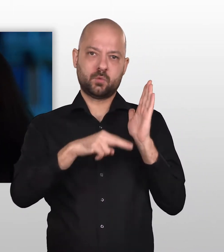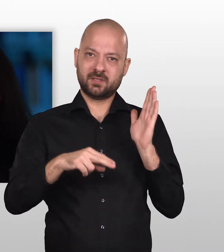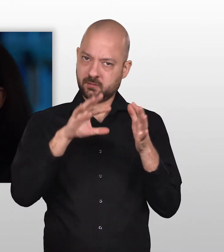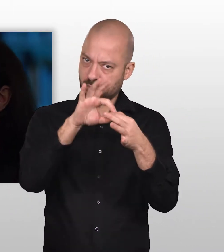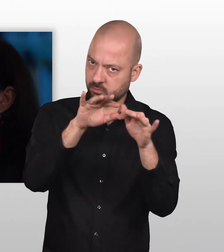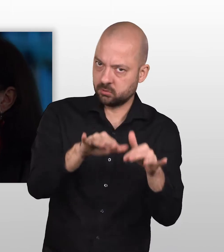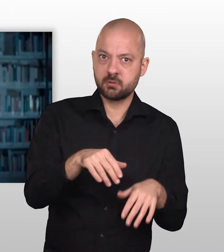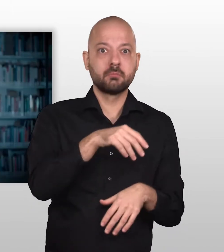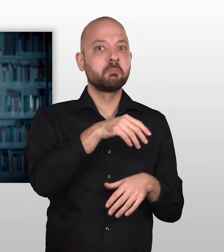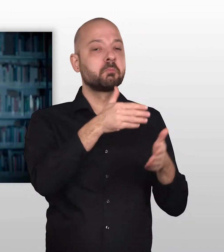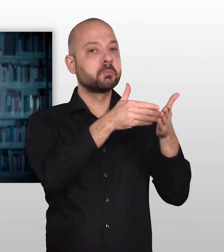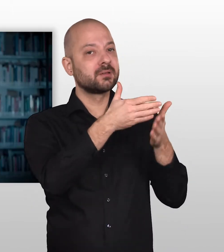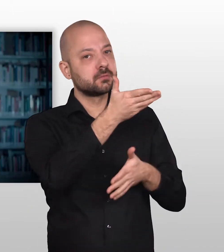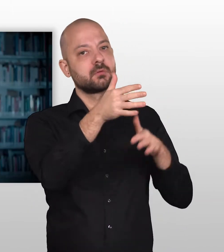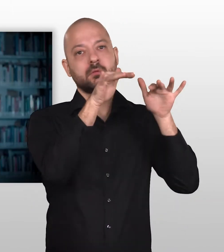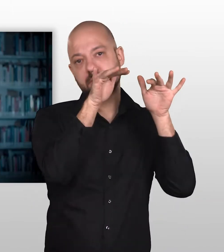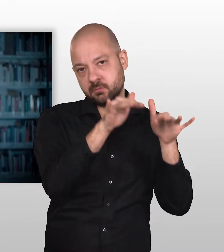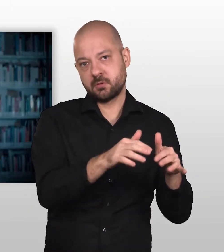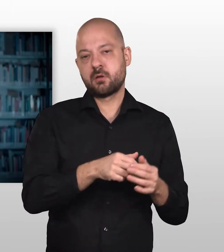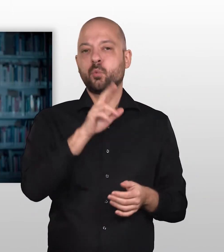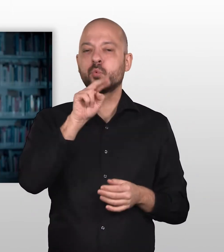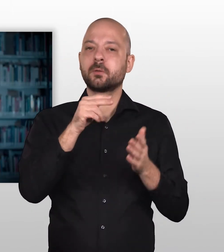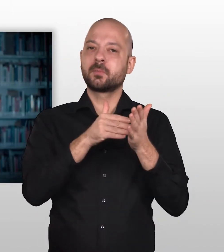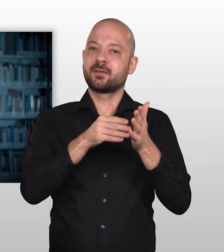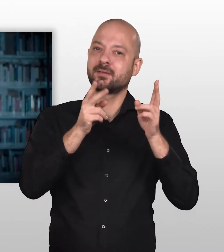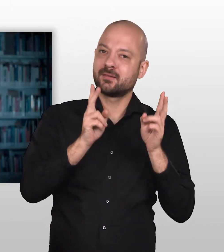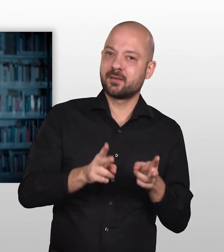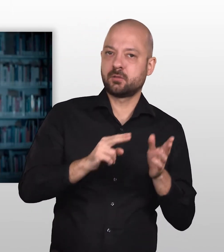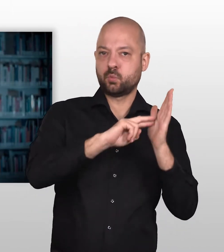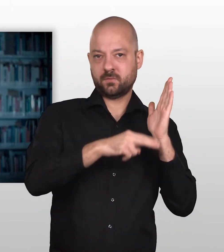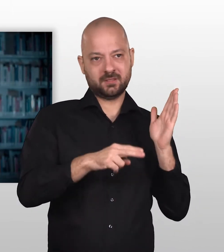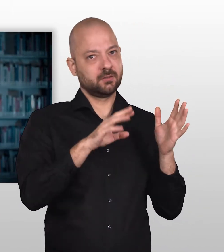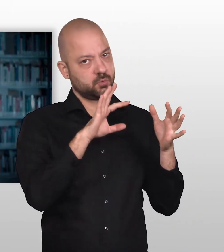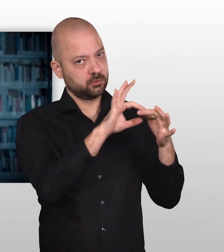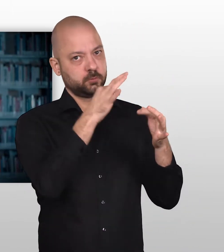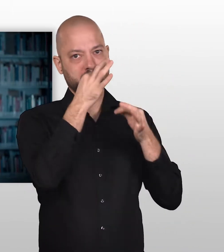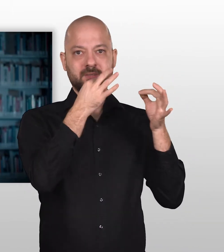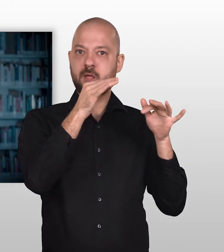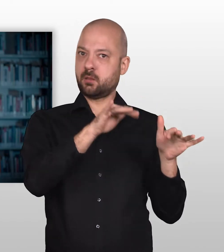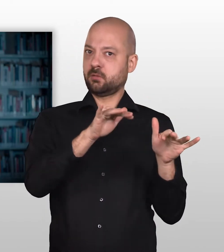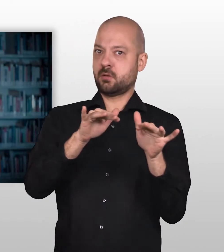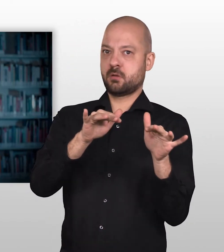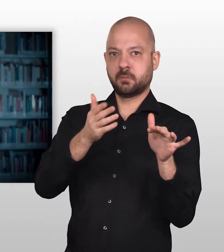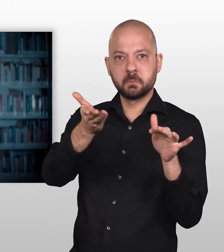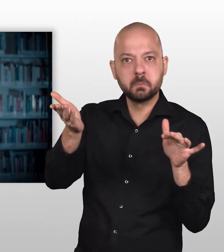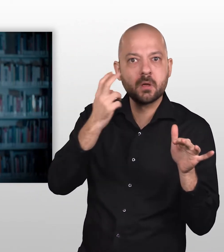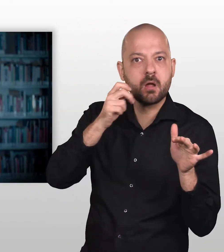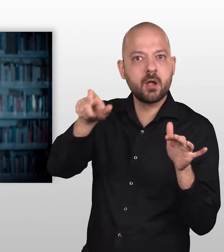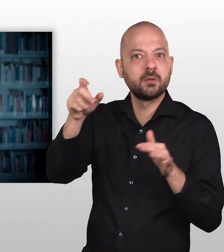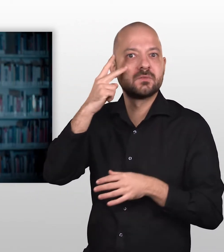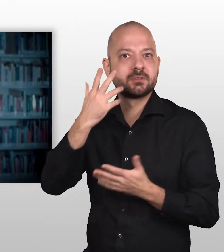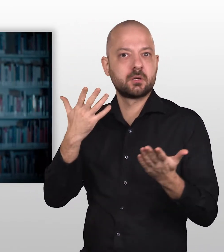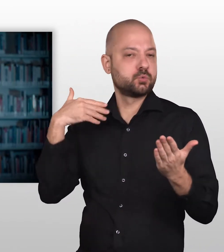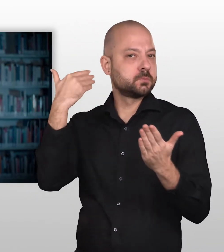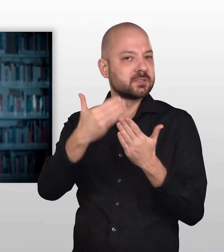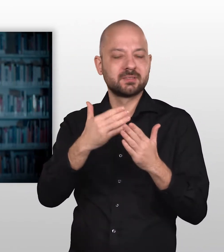-Kinderrechtskonvention. Die Rechte von Menschen mit Behinderung sind in der UN-Behindertenrechtskonvention konkretisiert. Für ältere